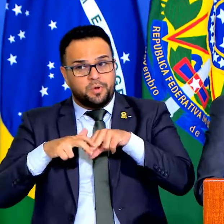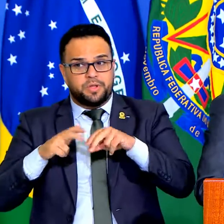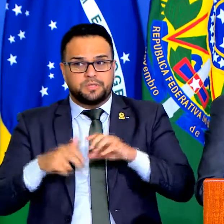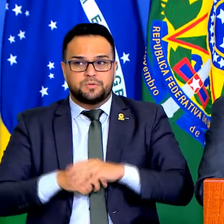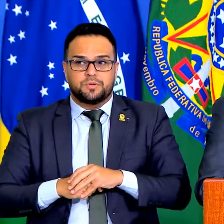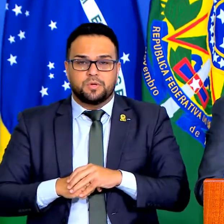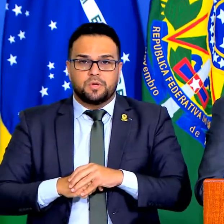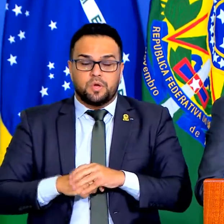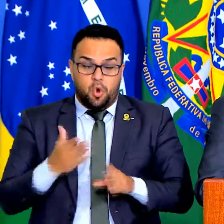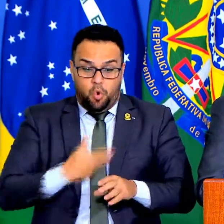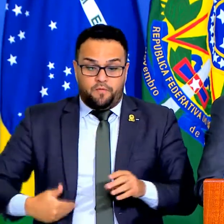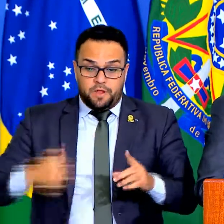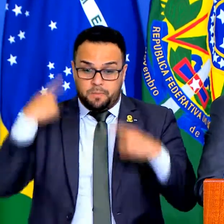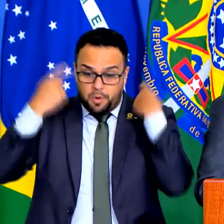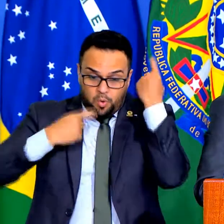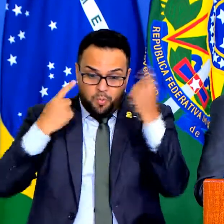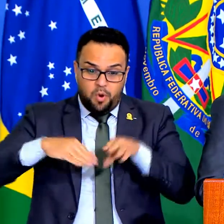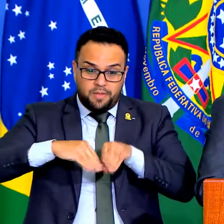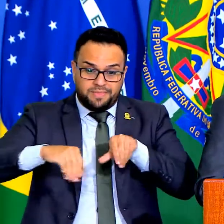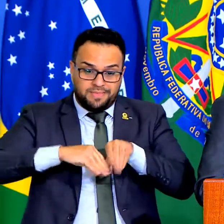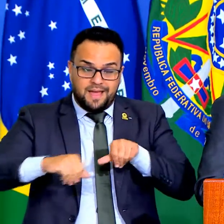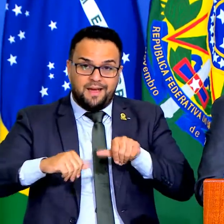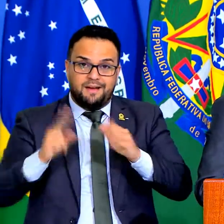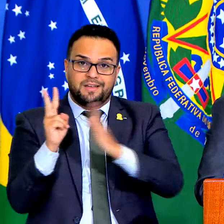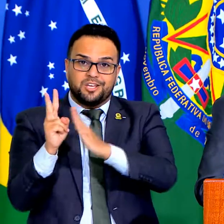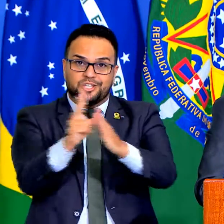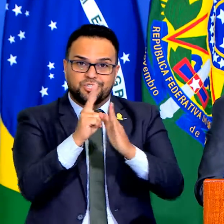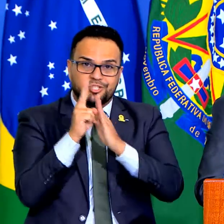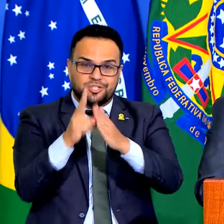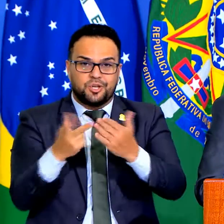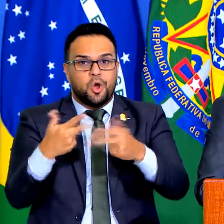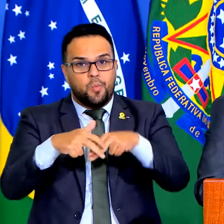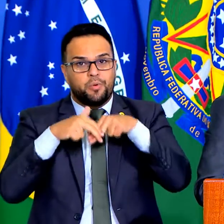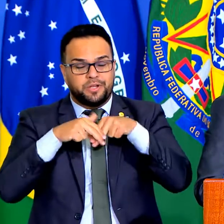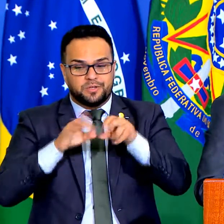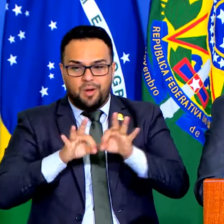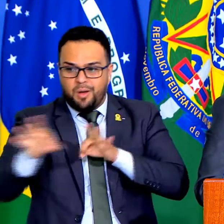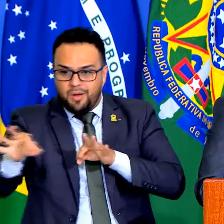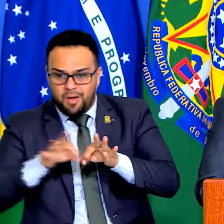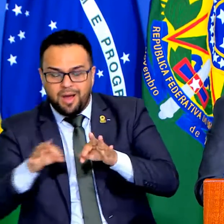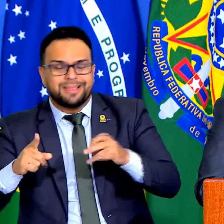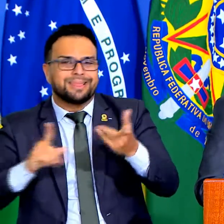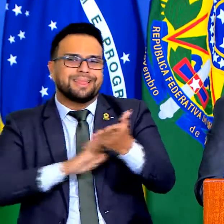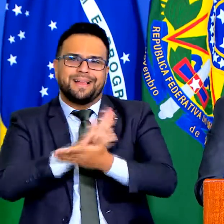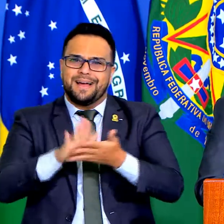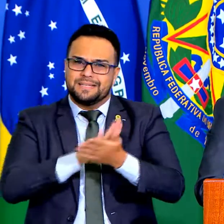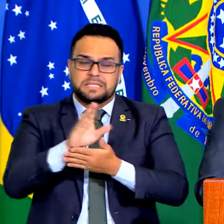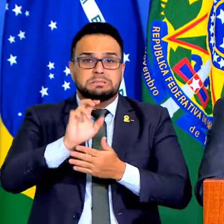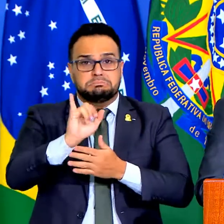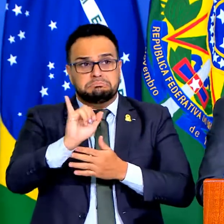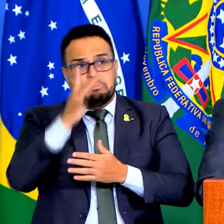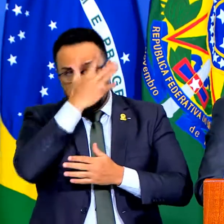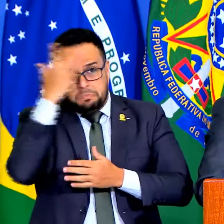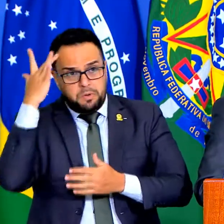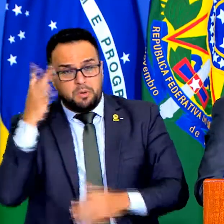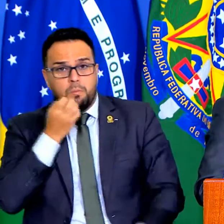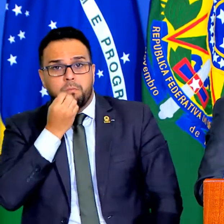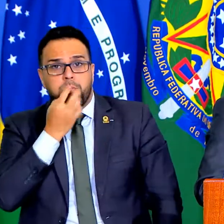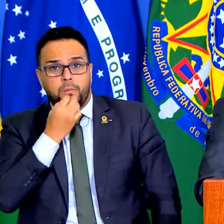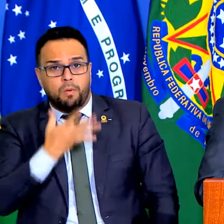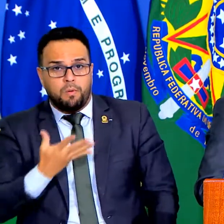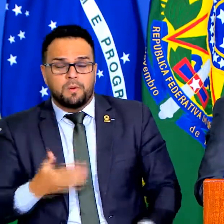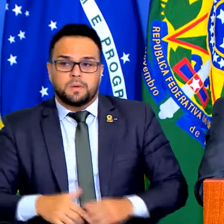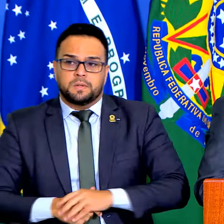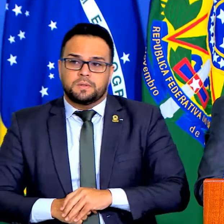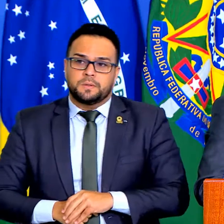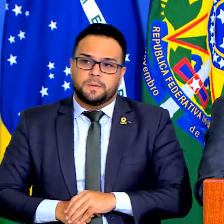terras indígenas, não demarcamos nenhuma, se alguém acha que é pouco, não que podemos admitir,